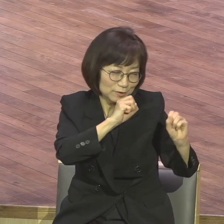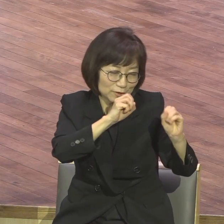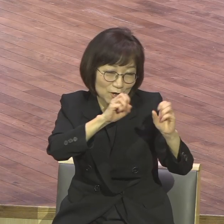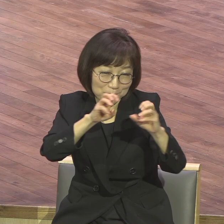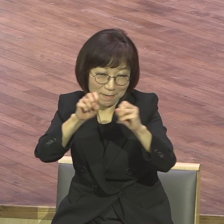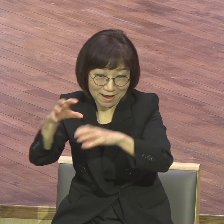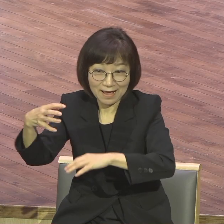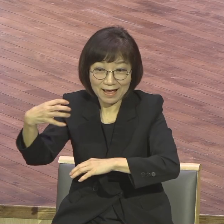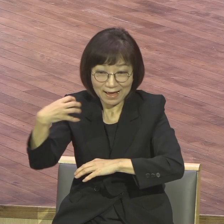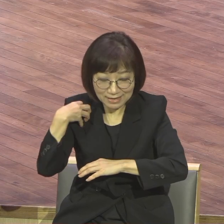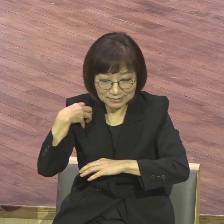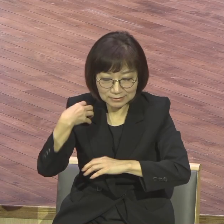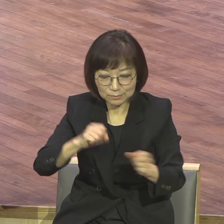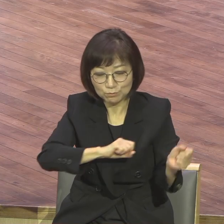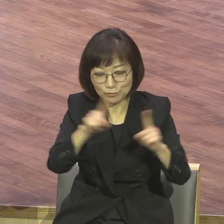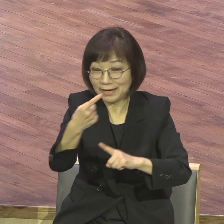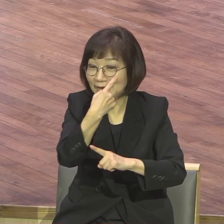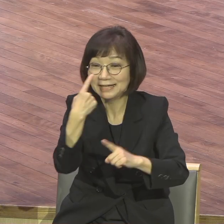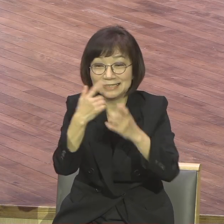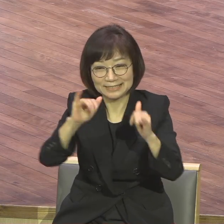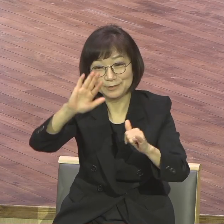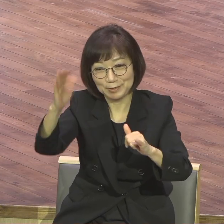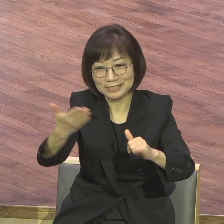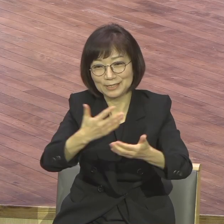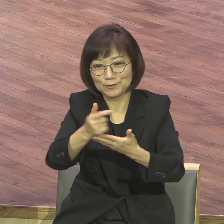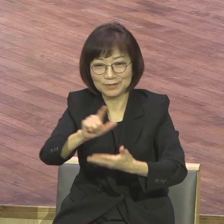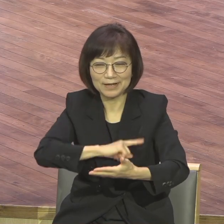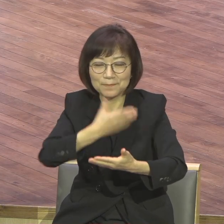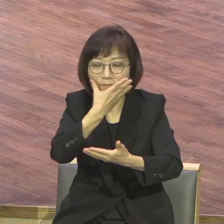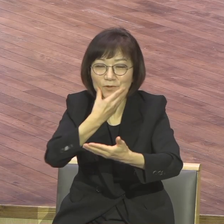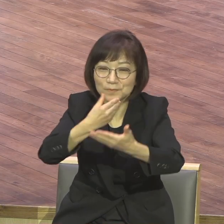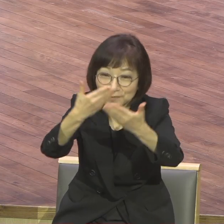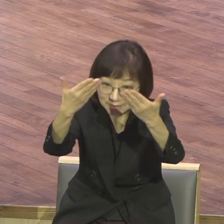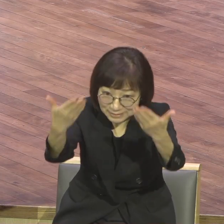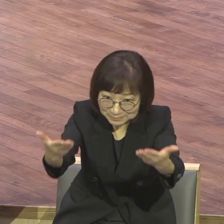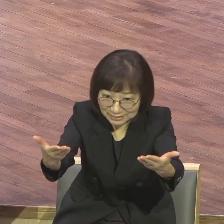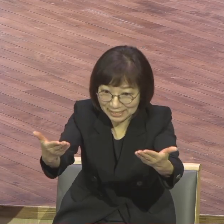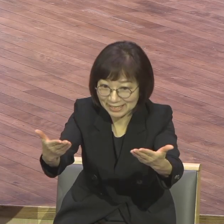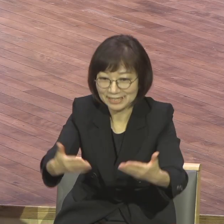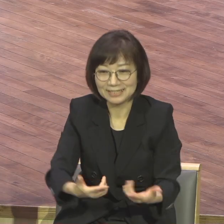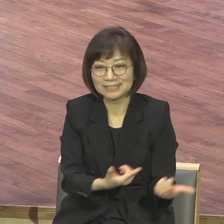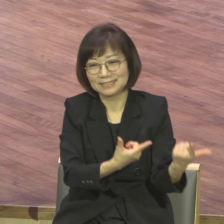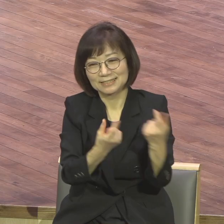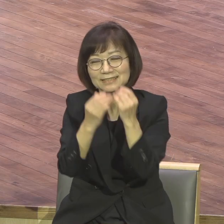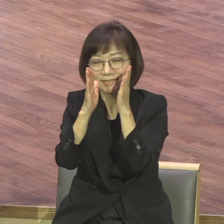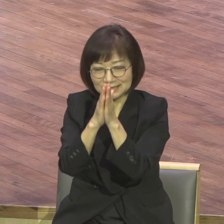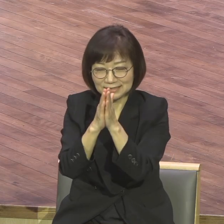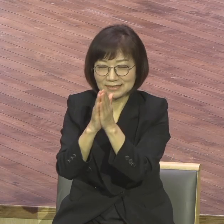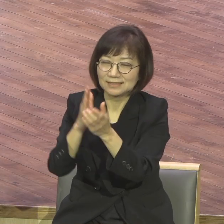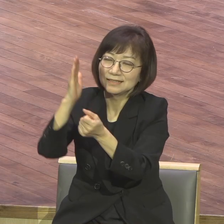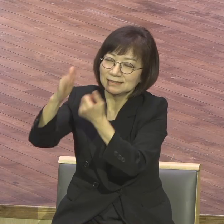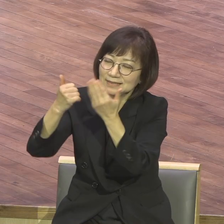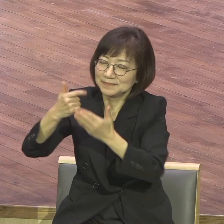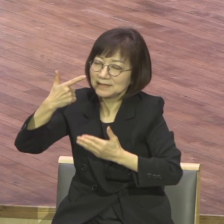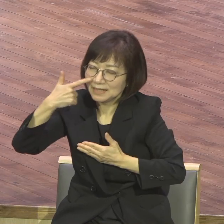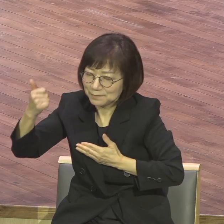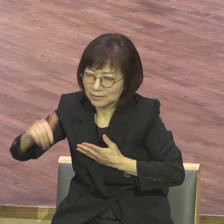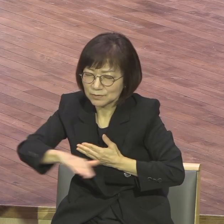되시길 점으로 축복합니다 기도합시다 아버지 하나님 우리 연계 모든 성도들 부활 생명을 누리는